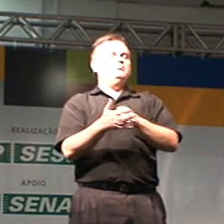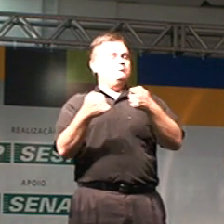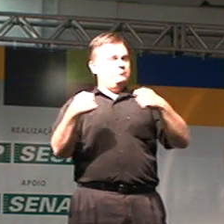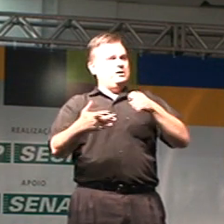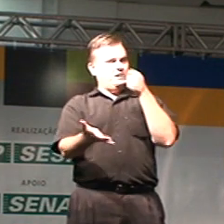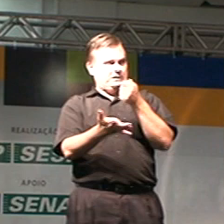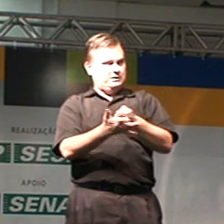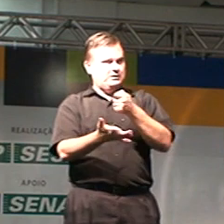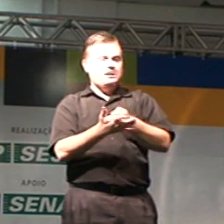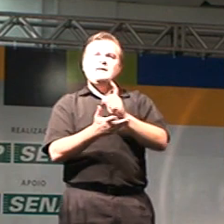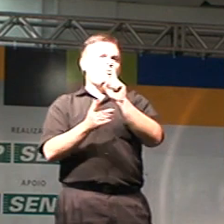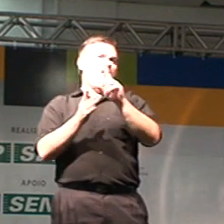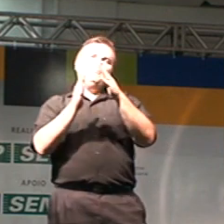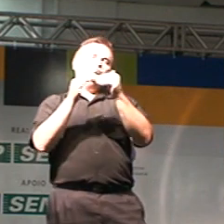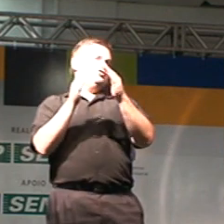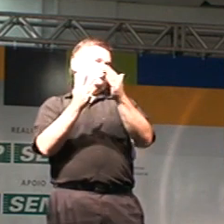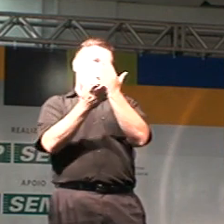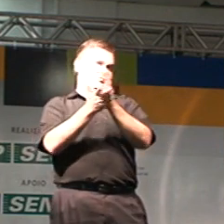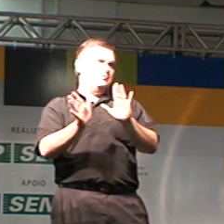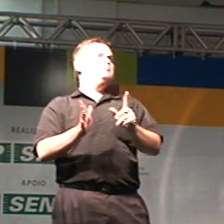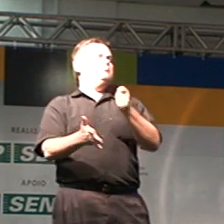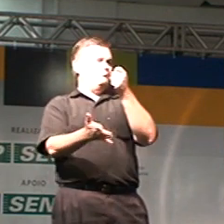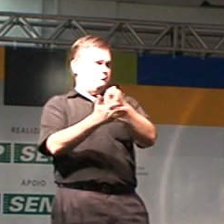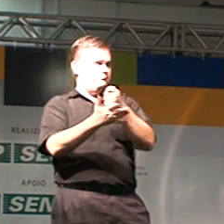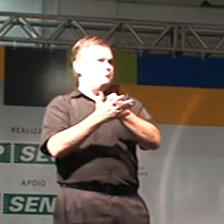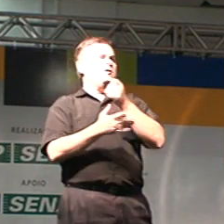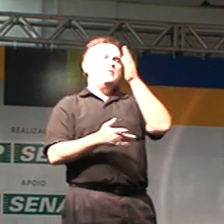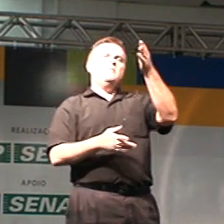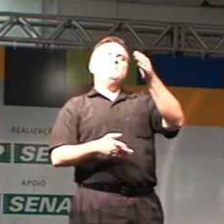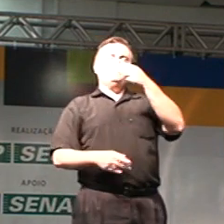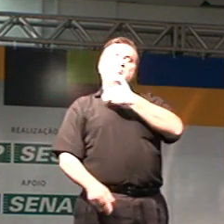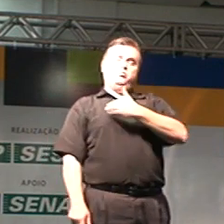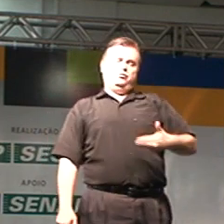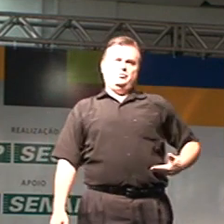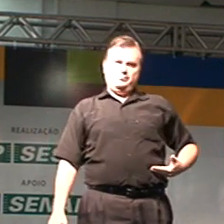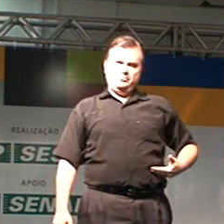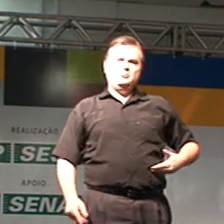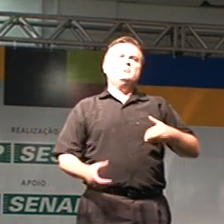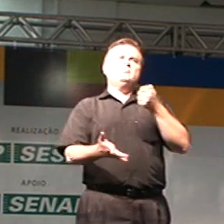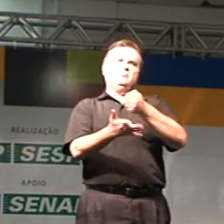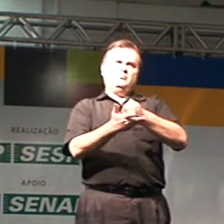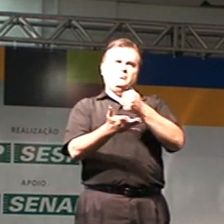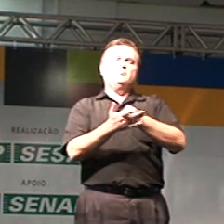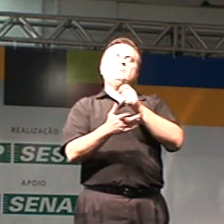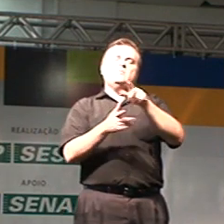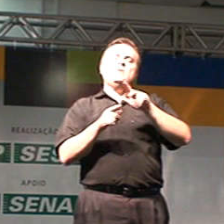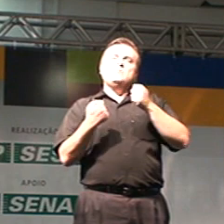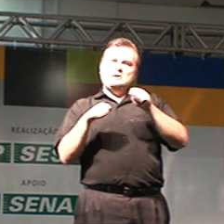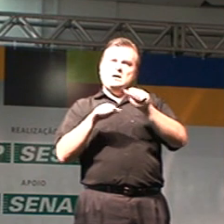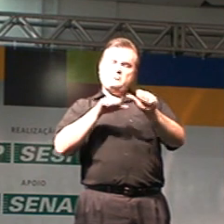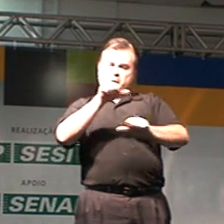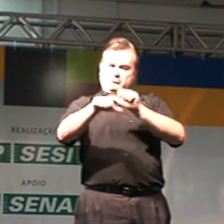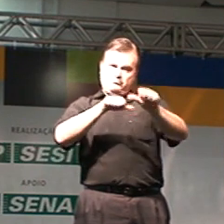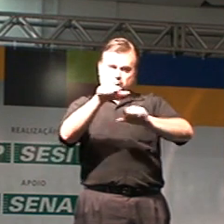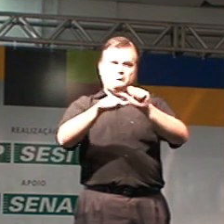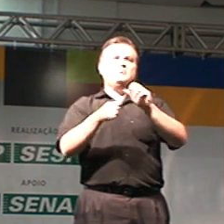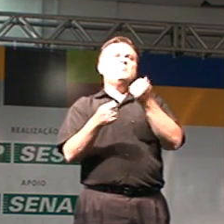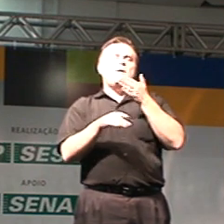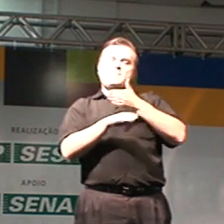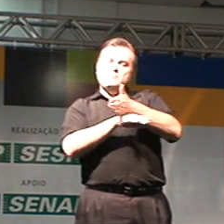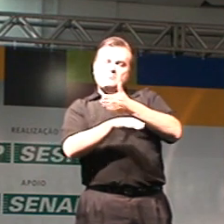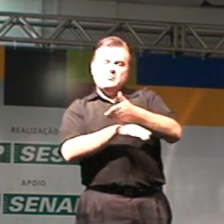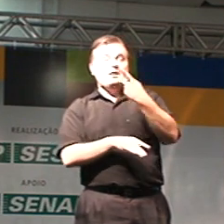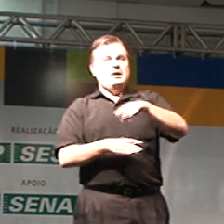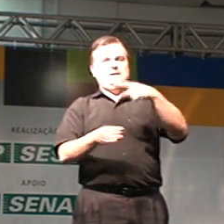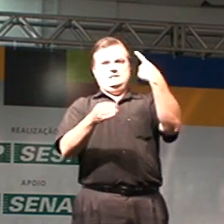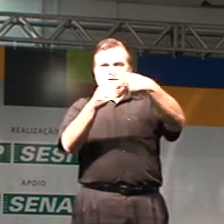exigindo, não é mais pedindo, exigindo, vai estar no Ministério Público também, exigindo que se conserte os problemas de acessibilidade que